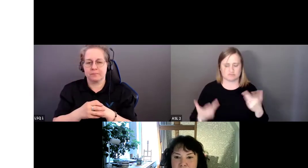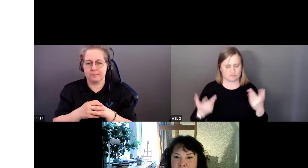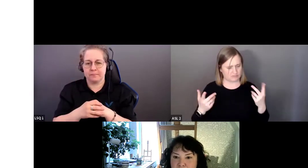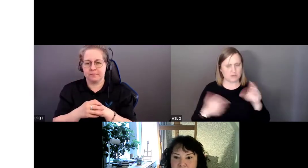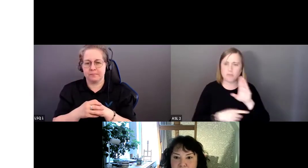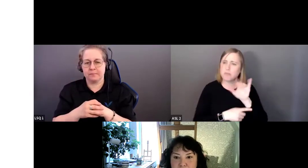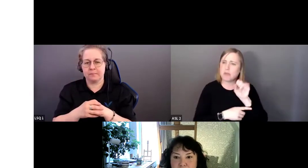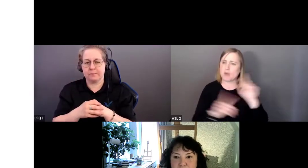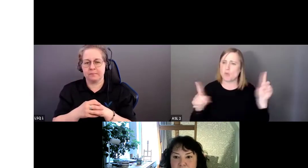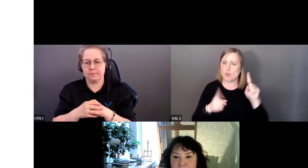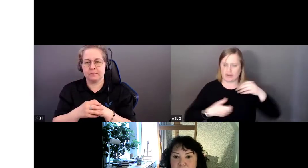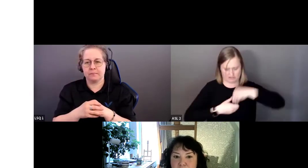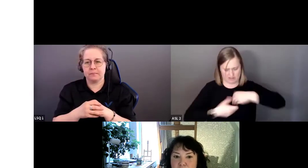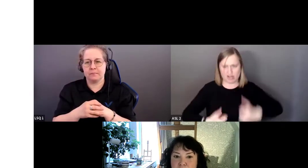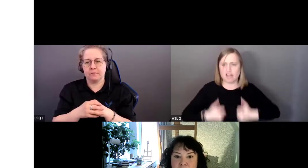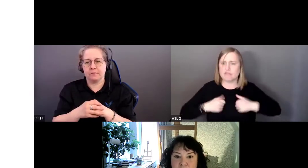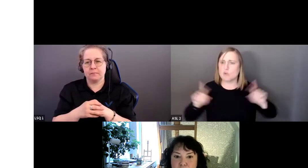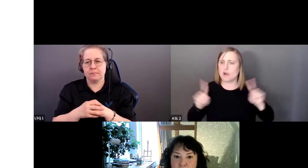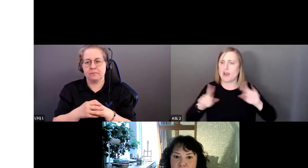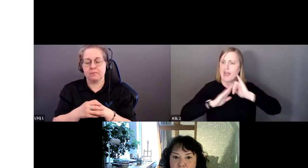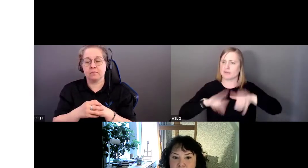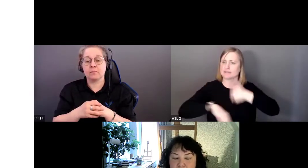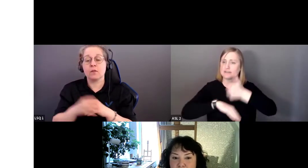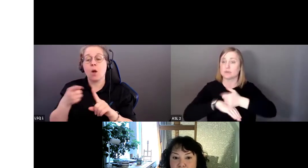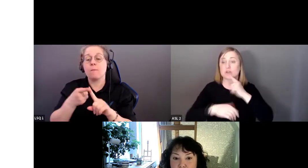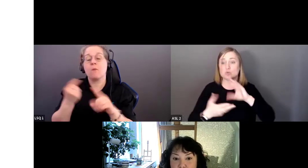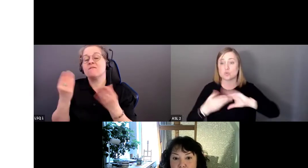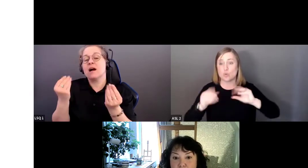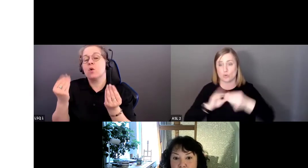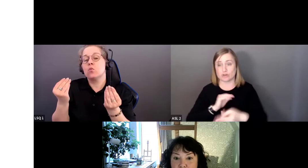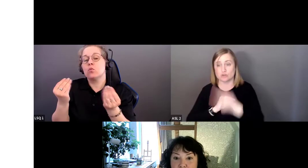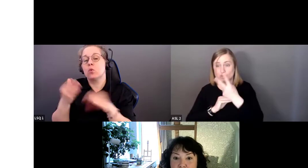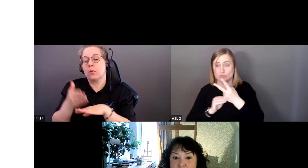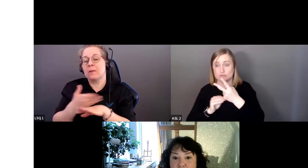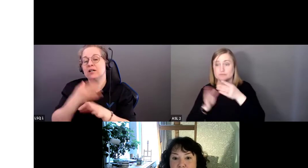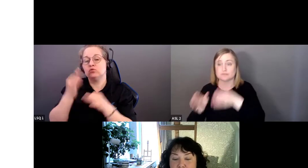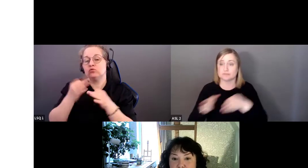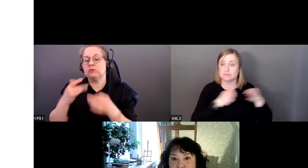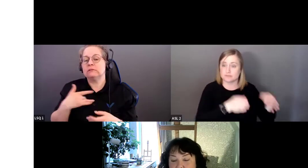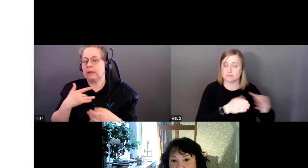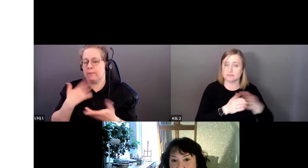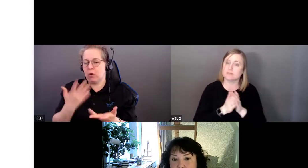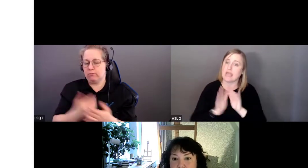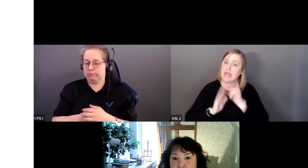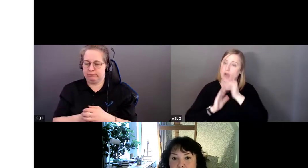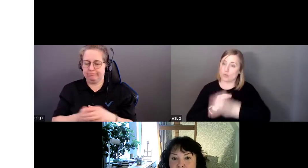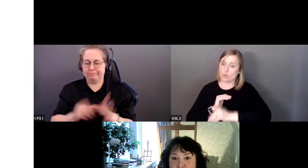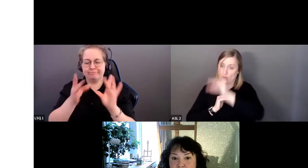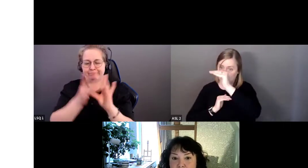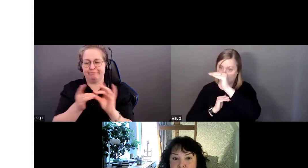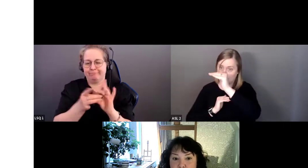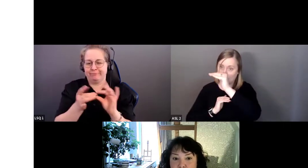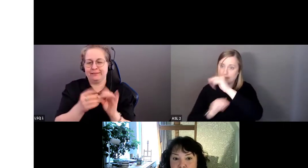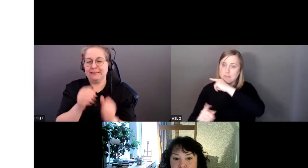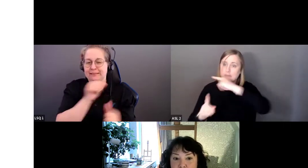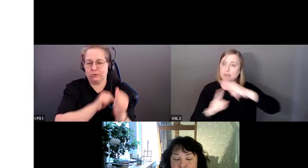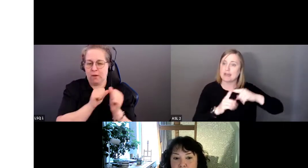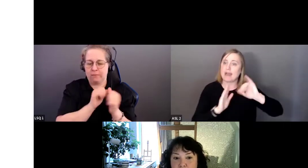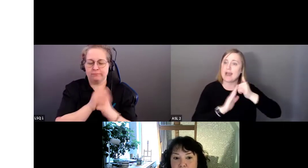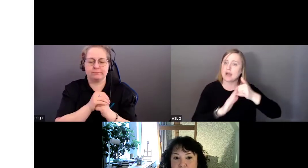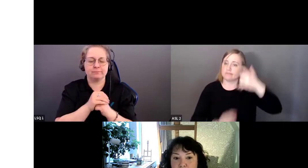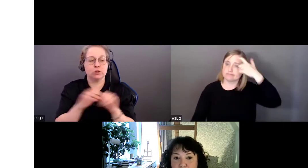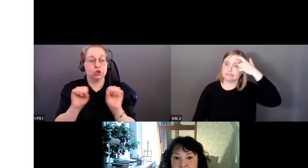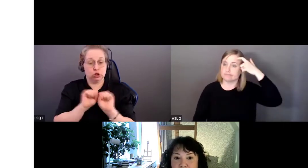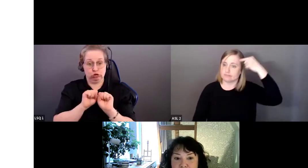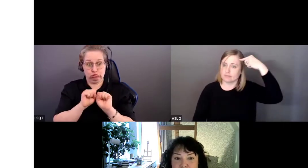D'où proviennent les préjugés inconscients? J'ai une histoire en deux volets. D'abord notre socialisation